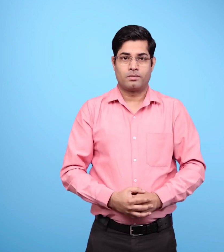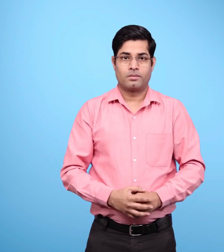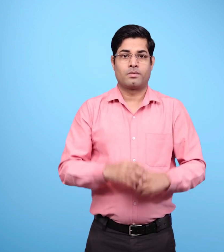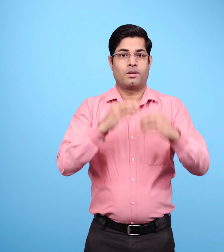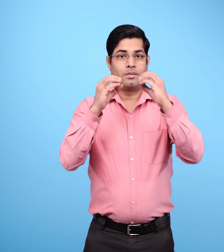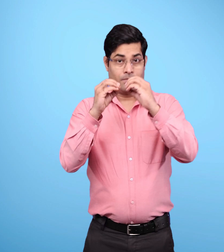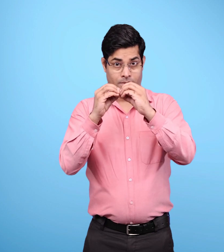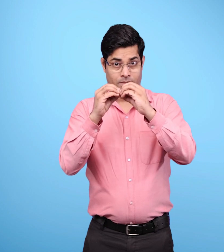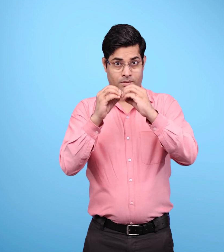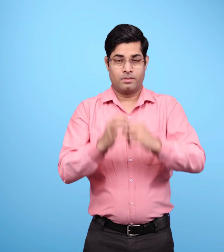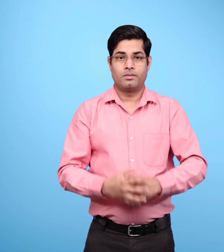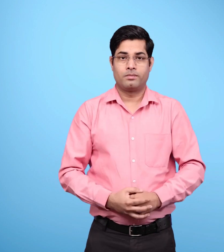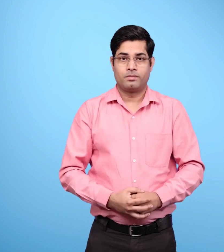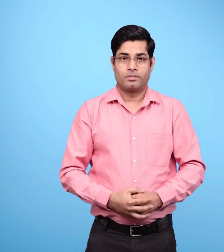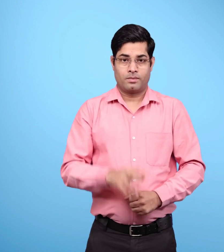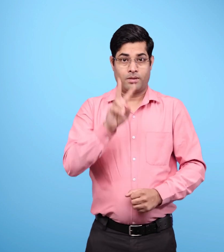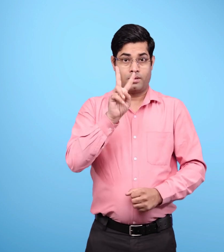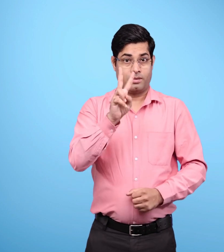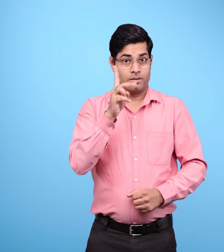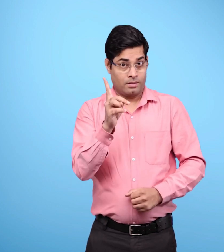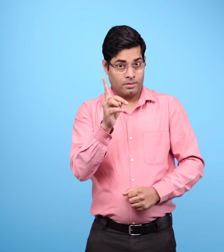क इक्कीस जून